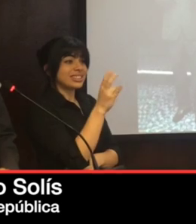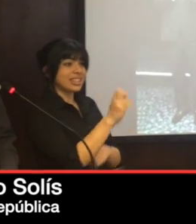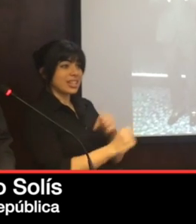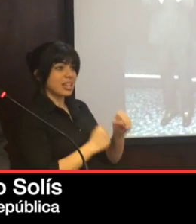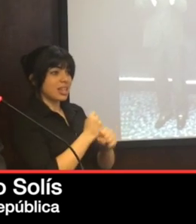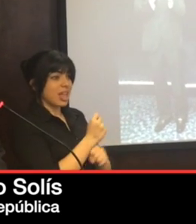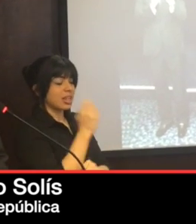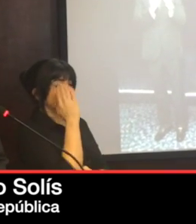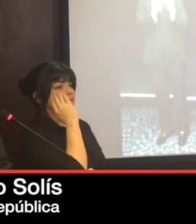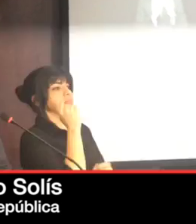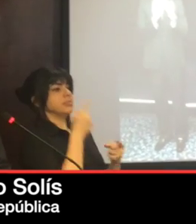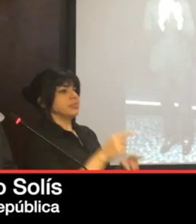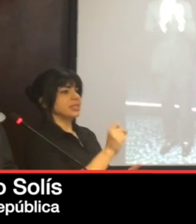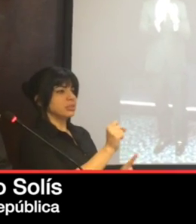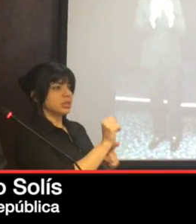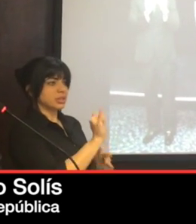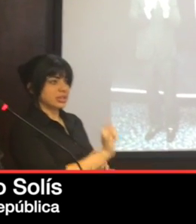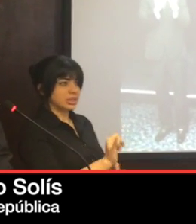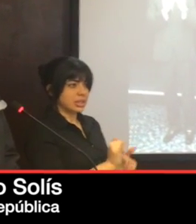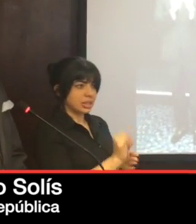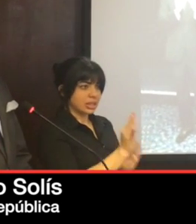tiene que pasar por una situación como esta,